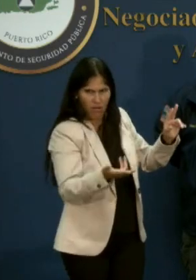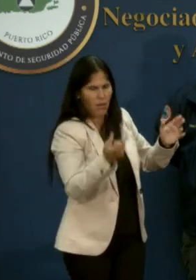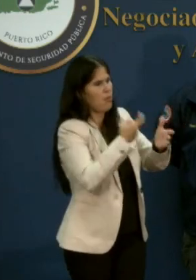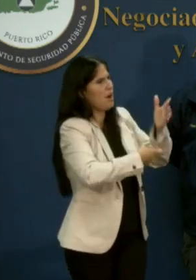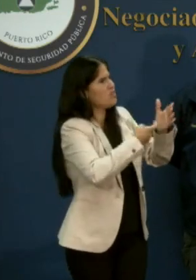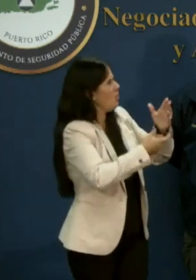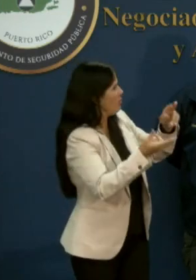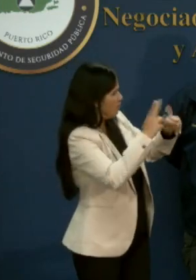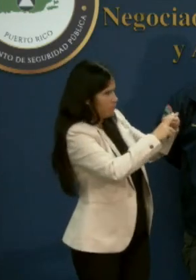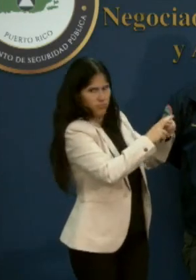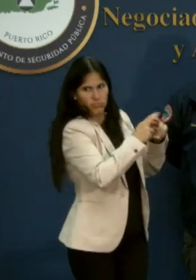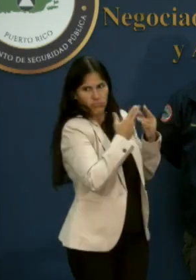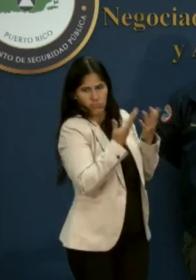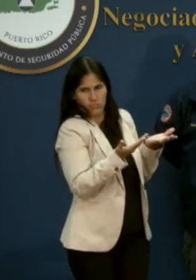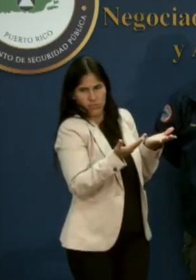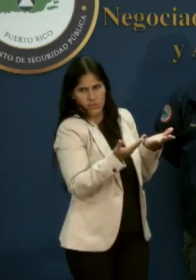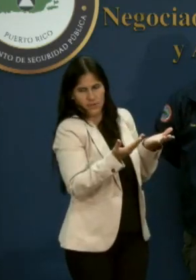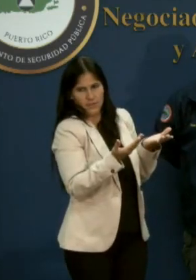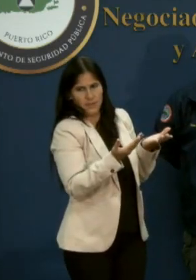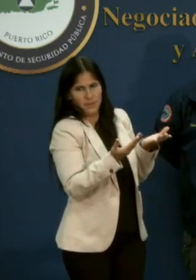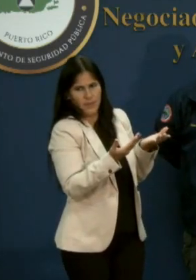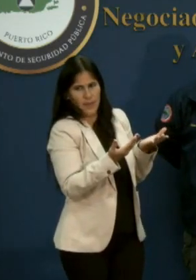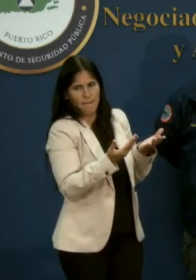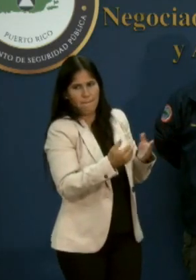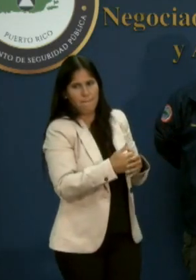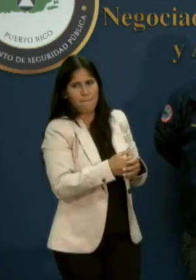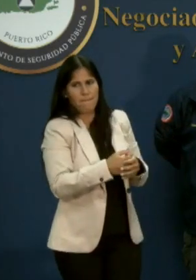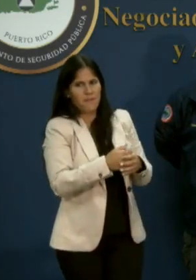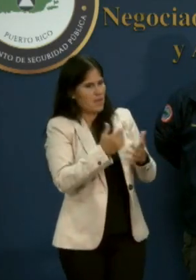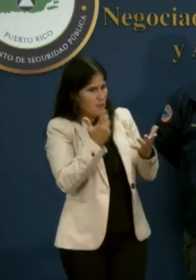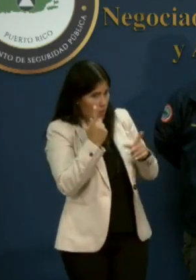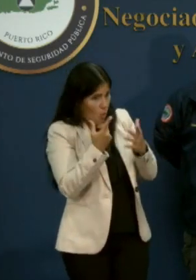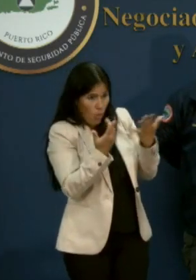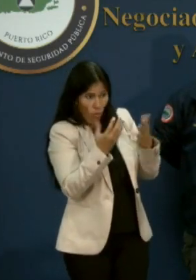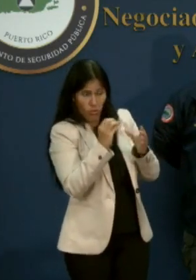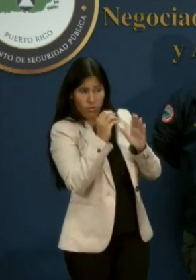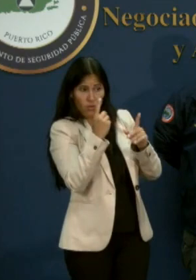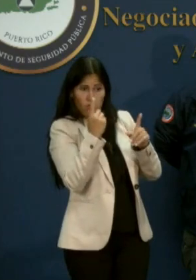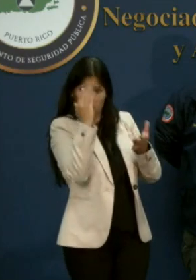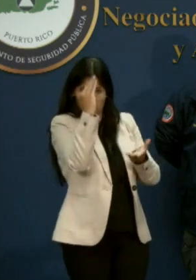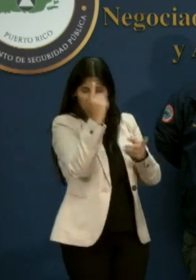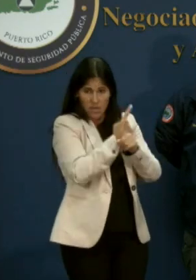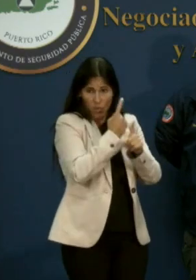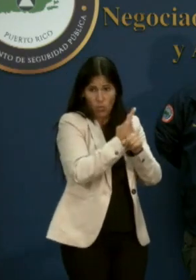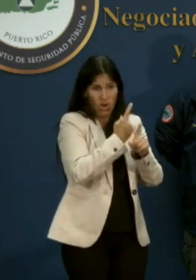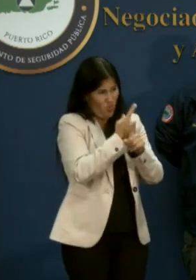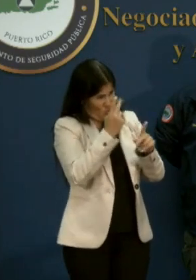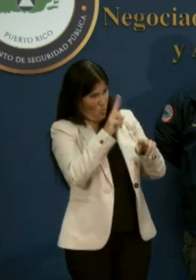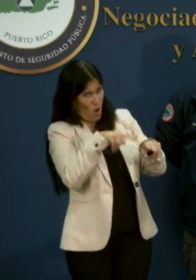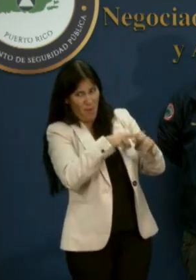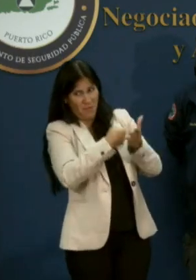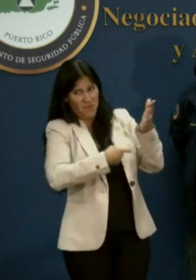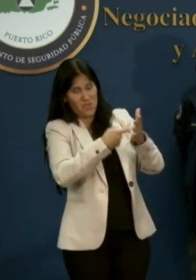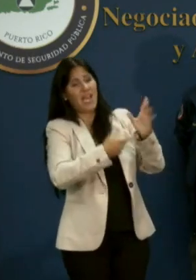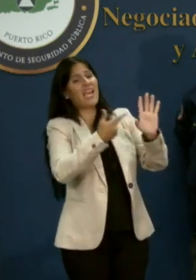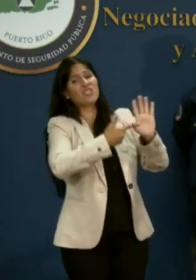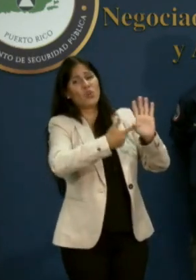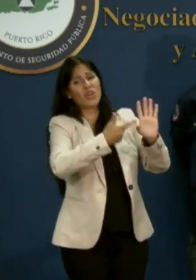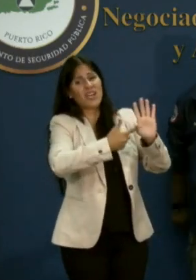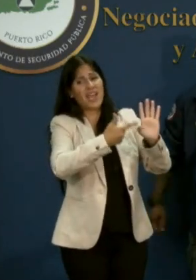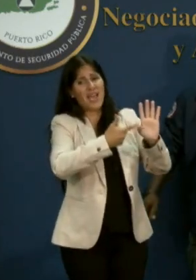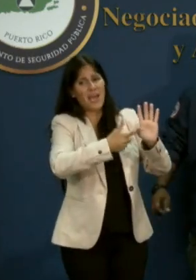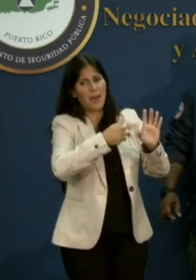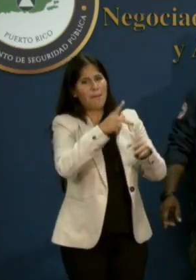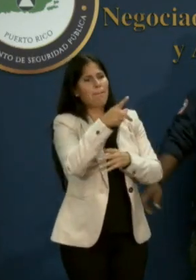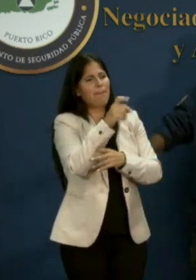por gasolina regular y 1.10 por gasolina premium. ¿Tenemos al del DACO que nos pueda